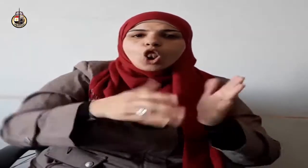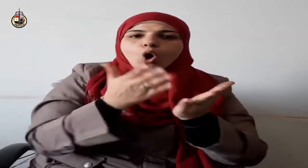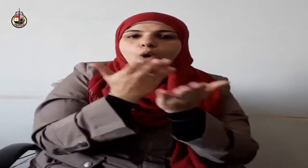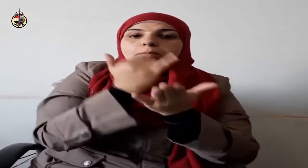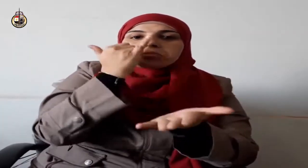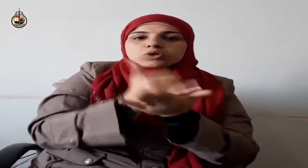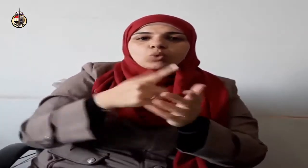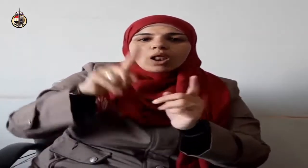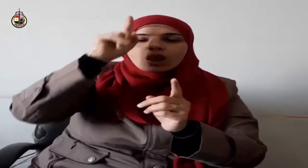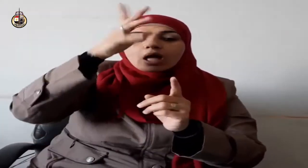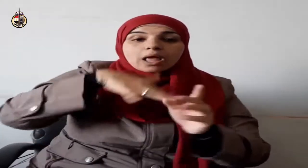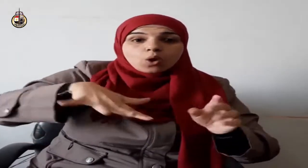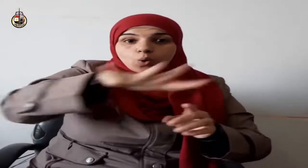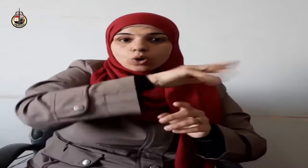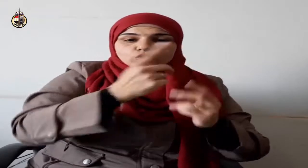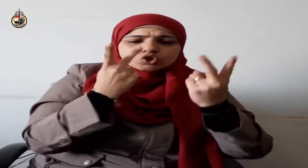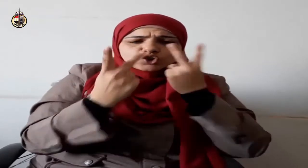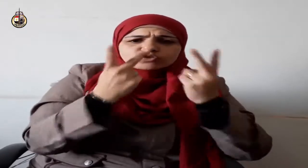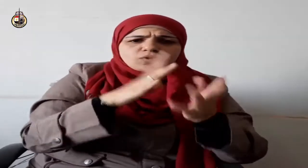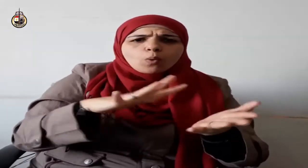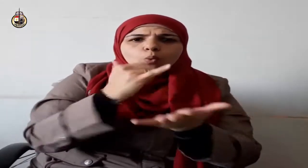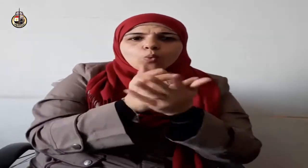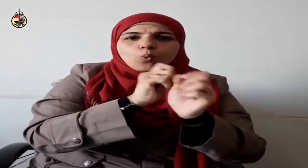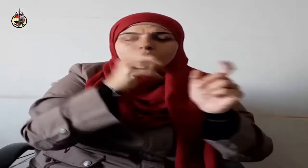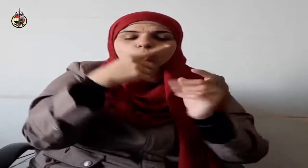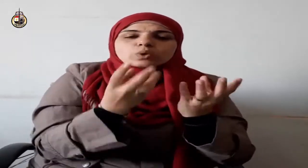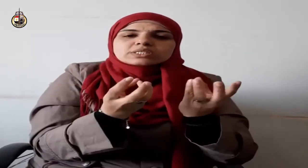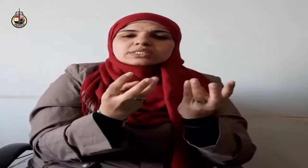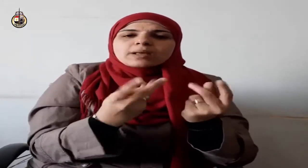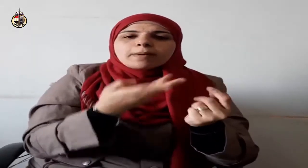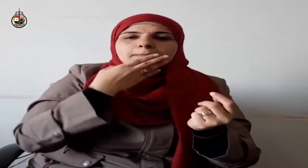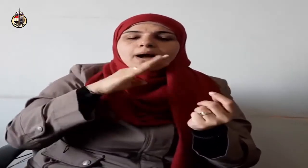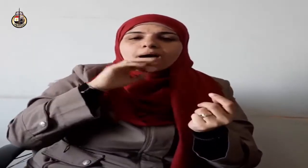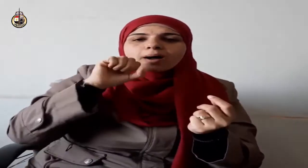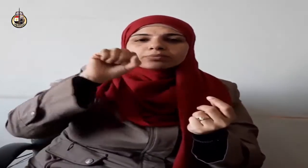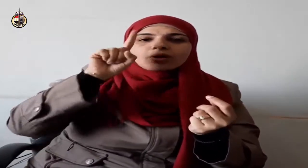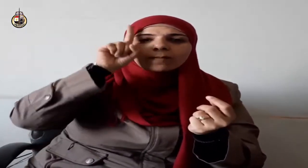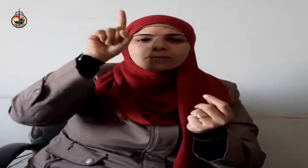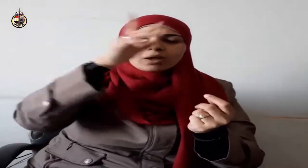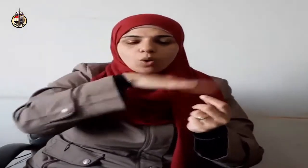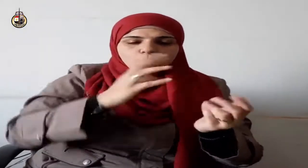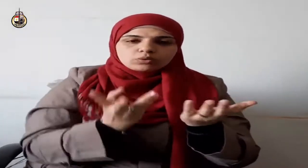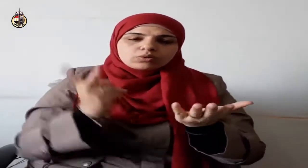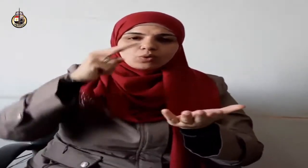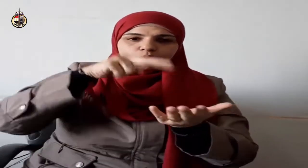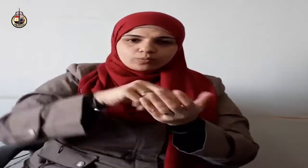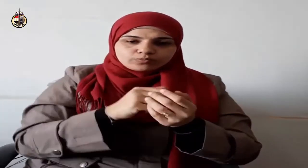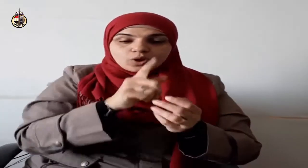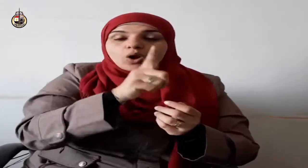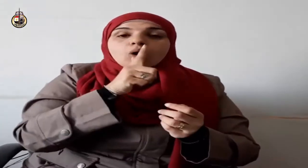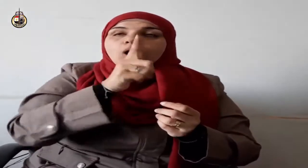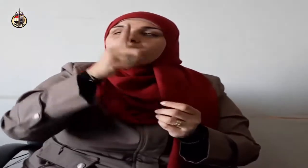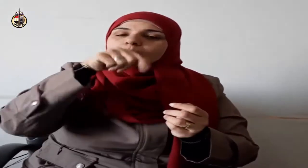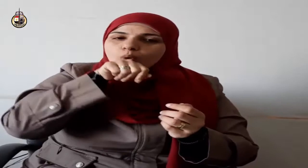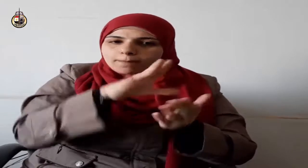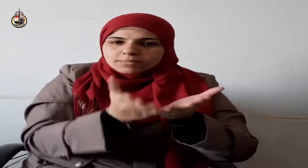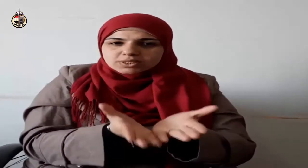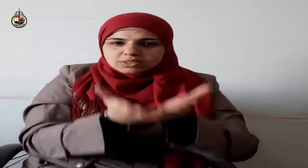مصيبة قالوا إنا لله وإنا إليه راجعون أولئك